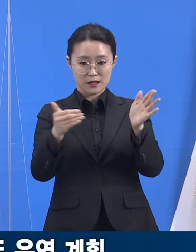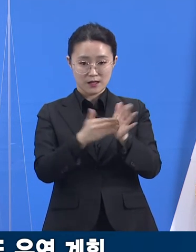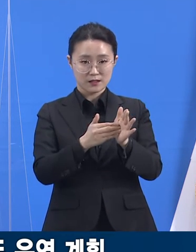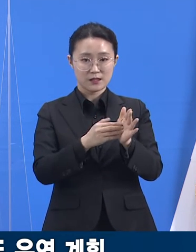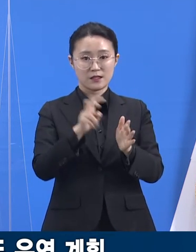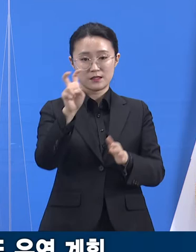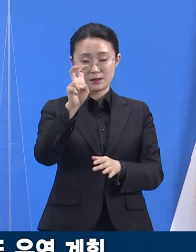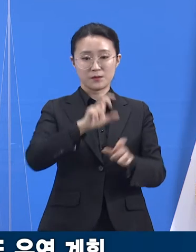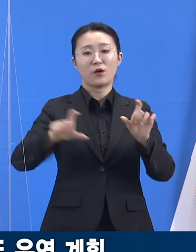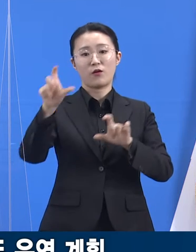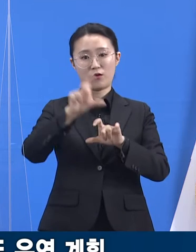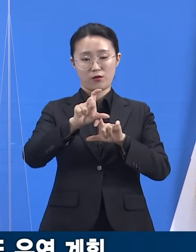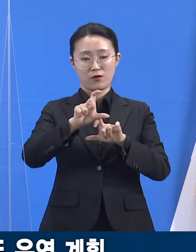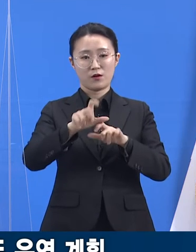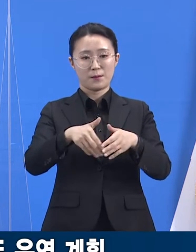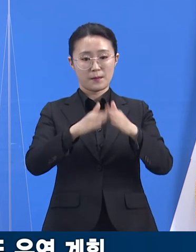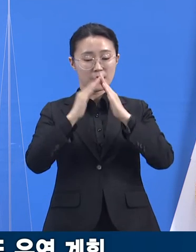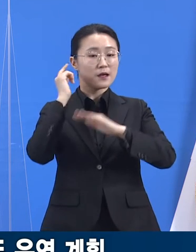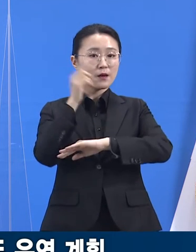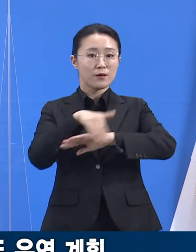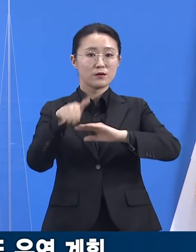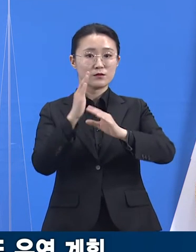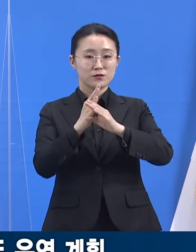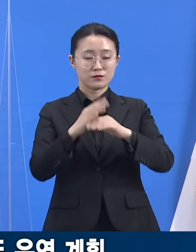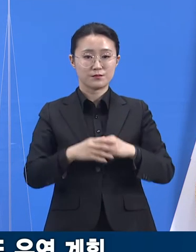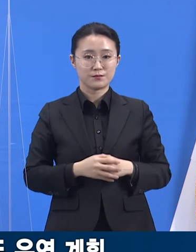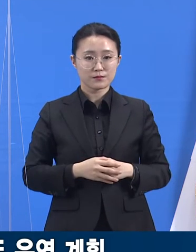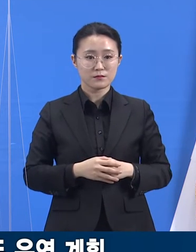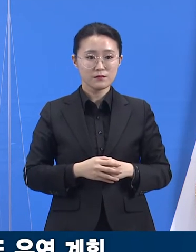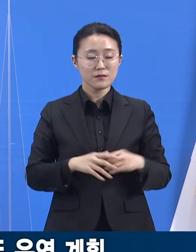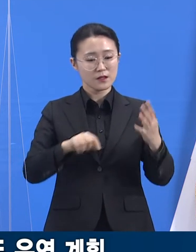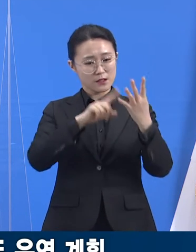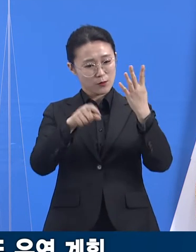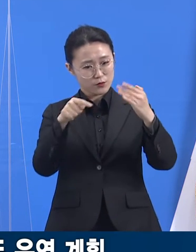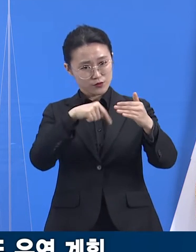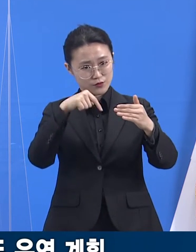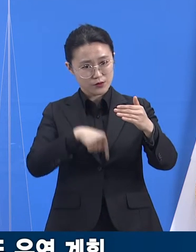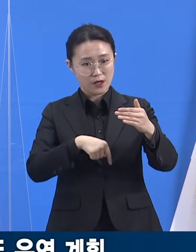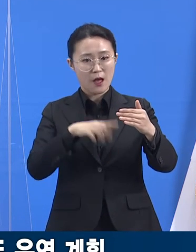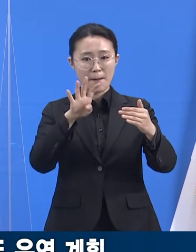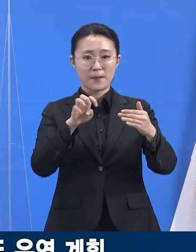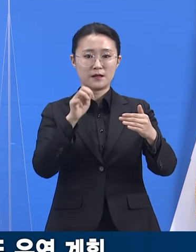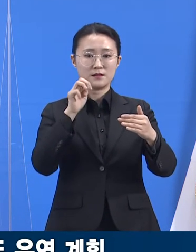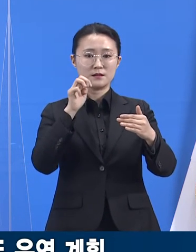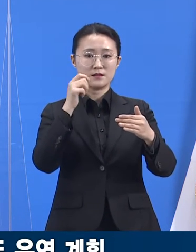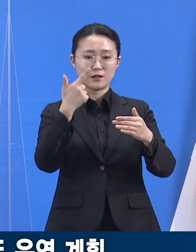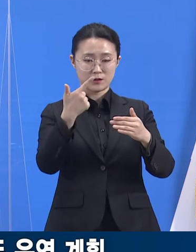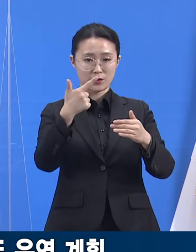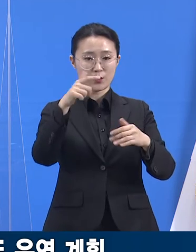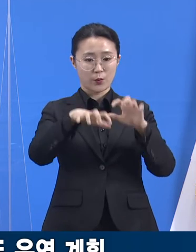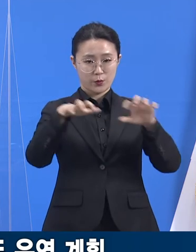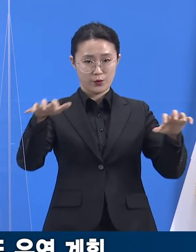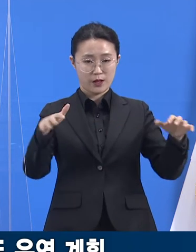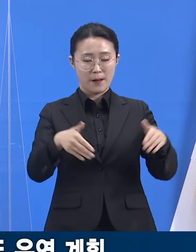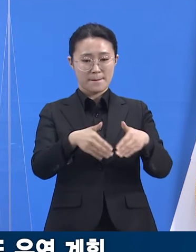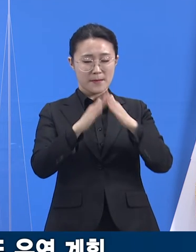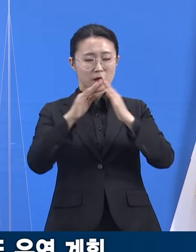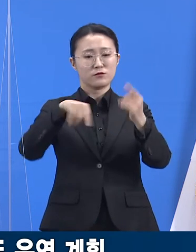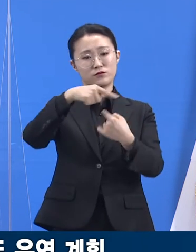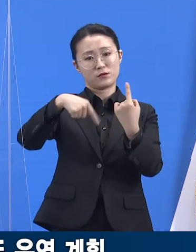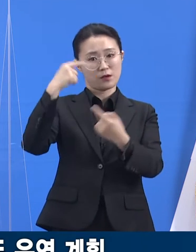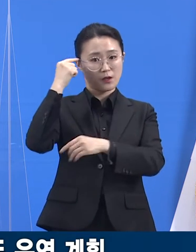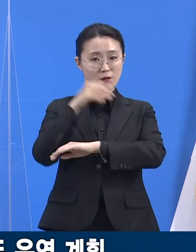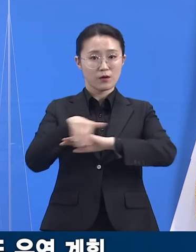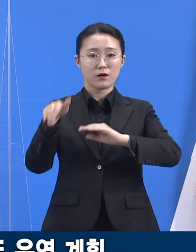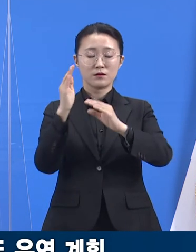예정으로, 4월 중 예정된 총 48개의 지역 예방접종센터가 모두 운영될 계획입니다.